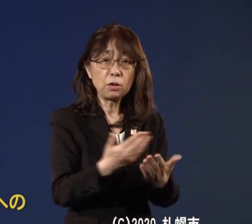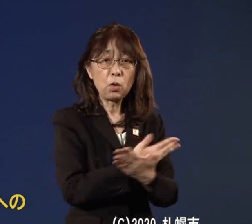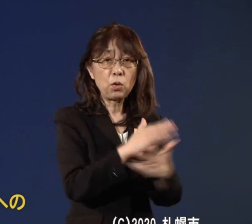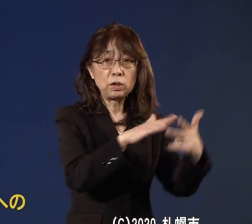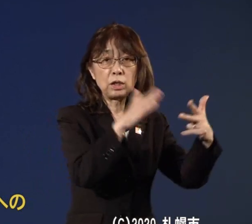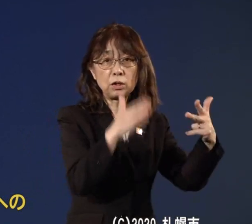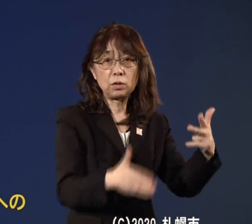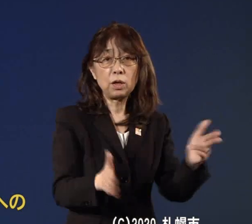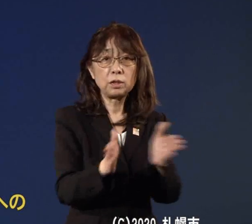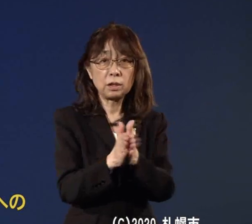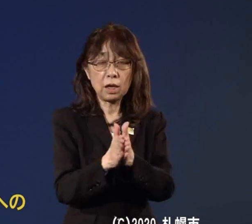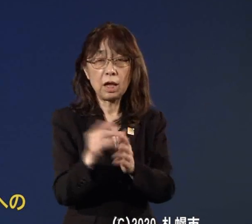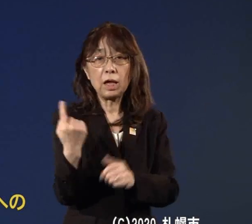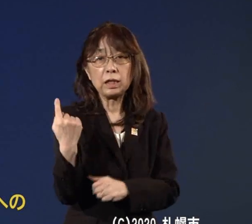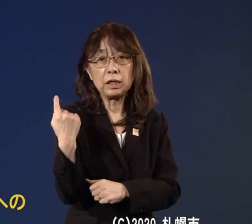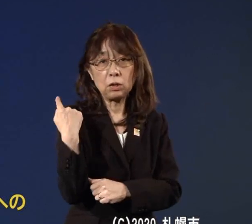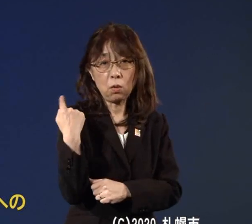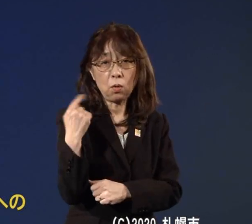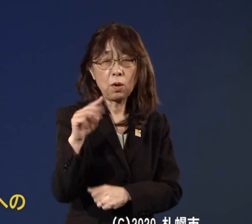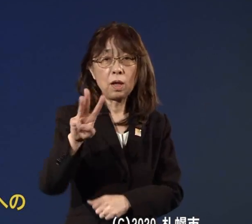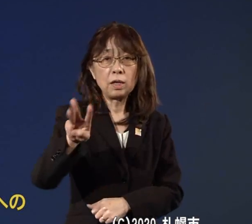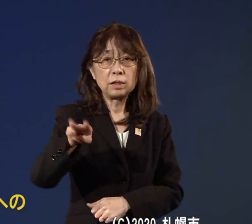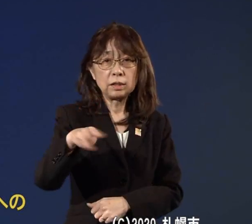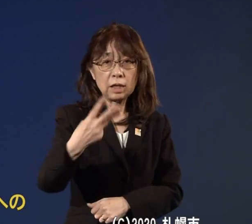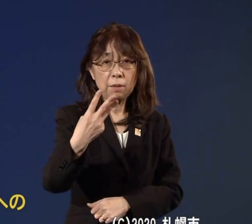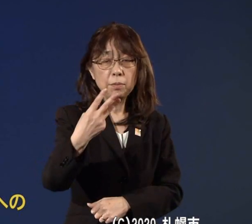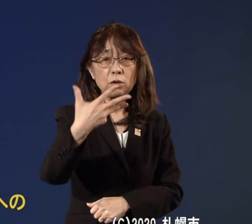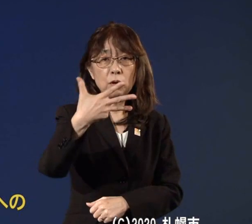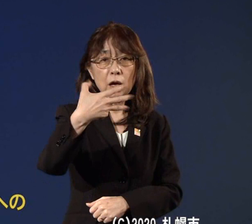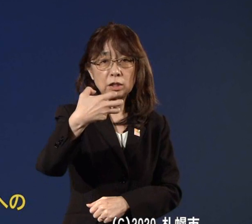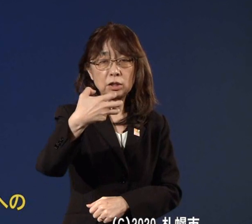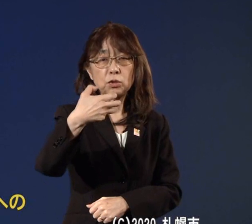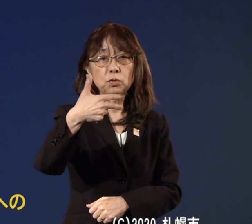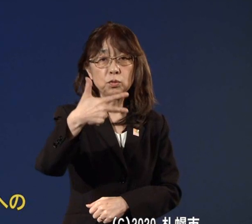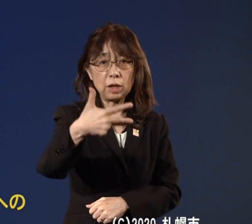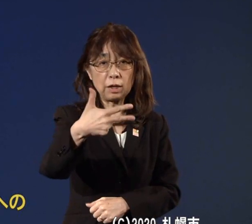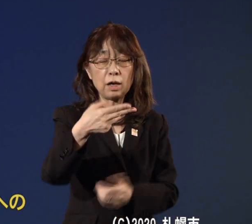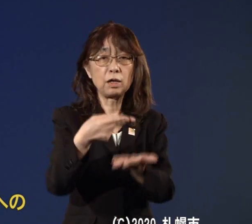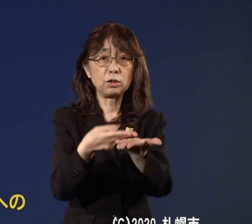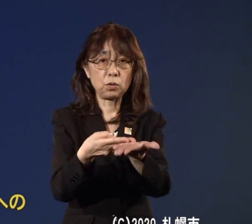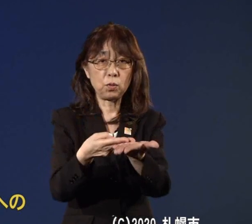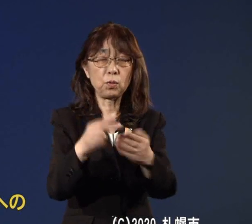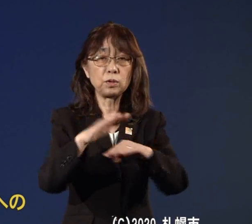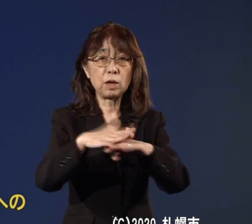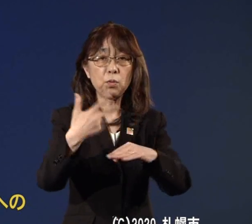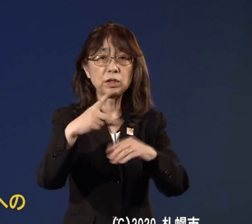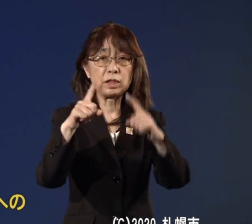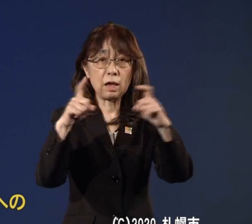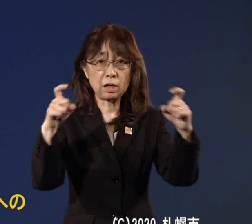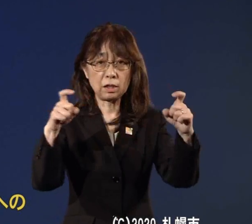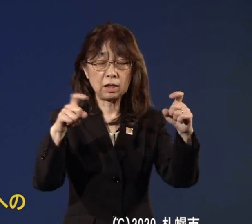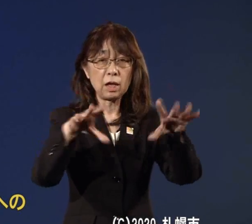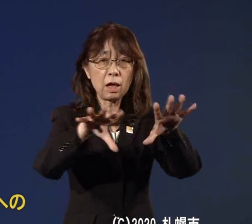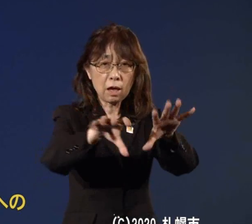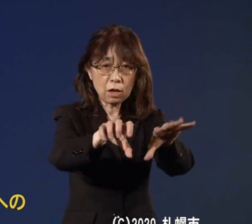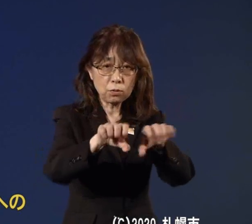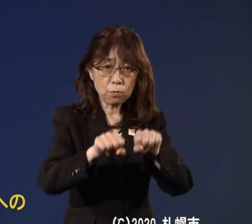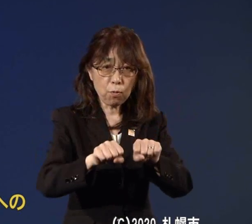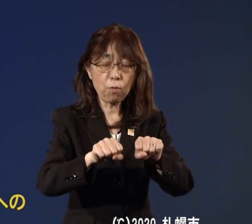昨日時点で387床札幌市内で確保できているという状況でございます